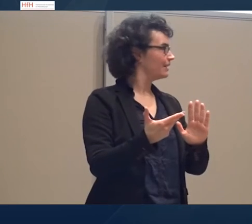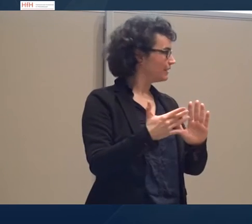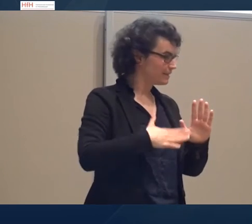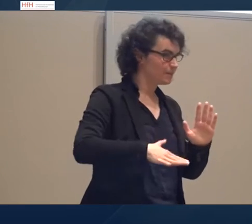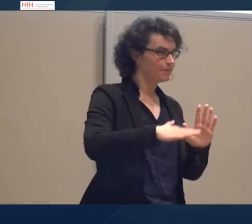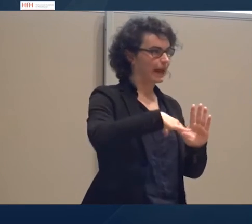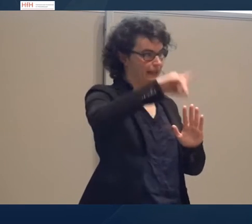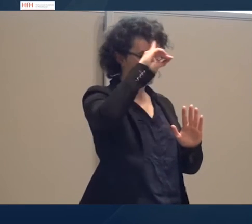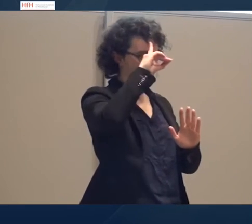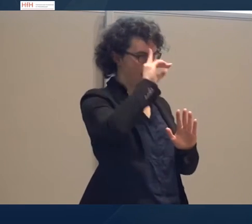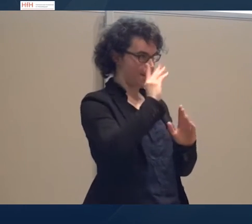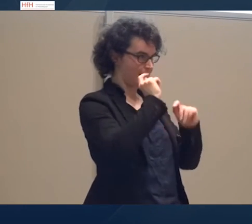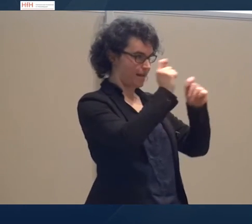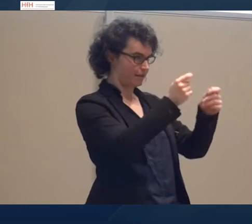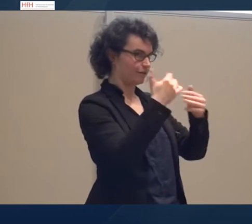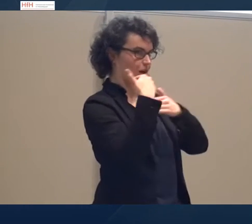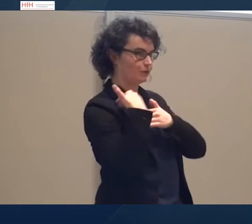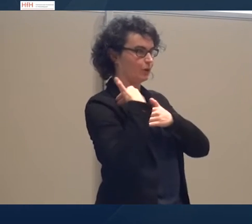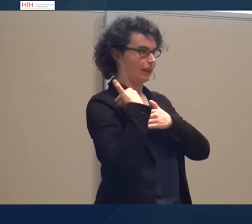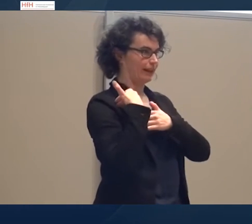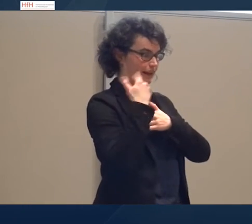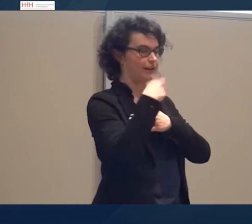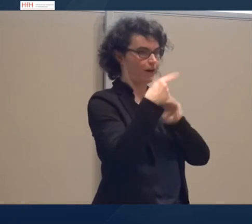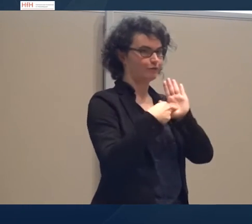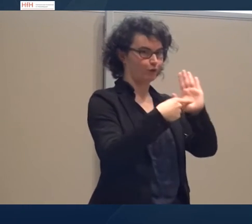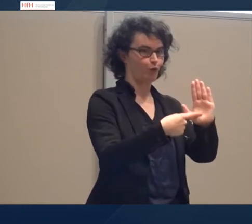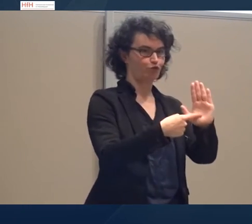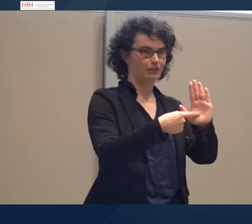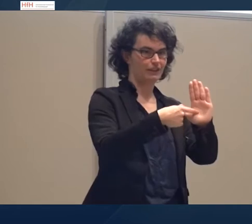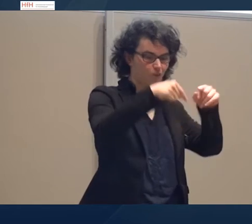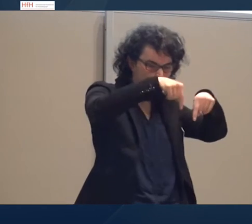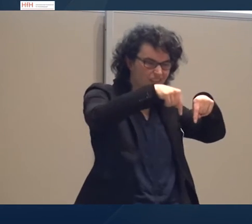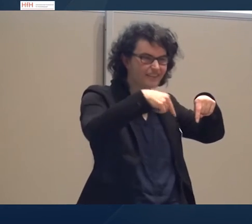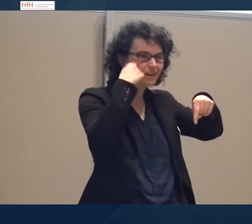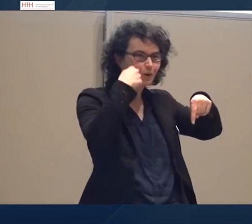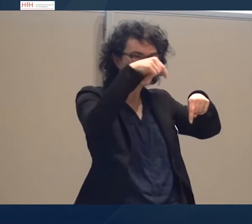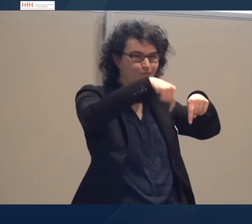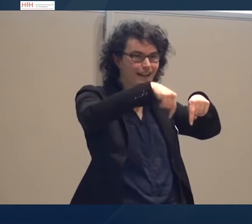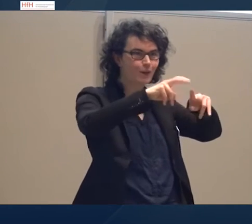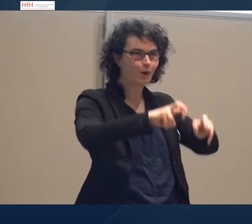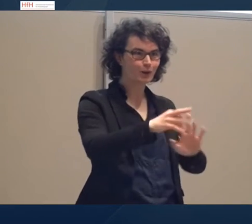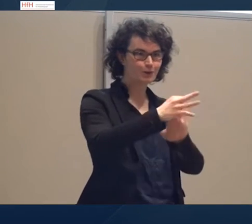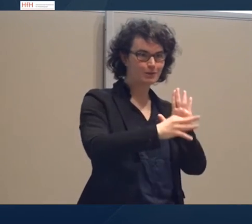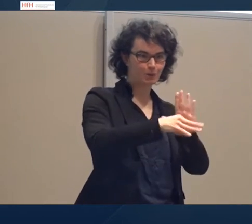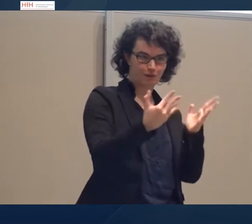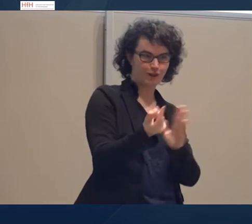Er stellt Ihnen dann vor, was unten, was wir noch für Analyse-Probte vorhaben, und beide auf die linguistische Öffentlichkeit.